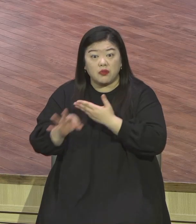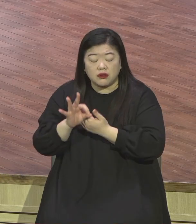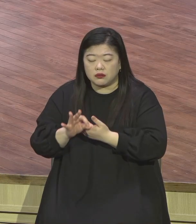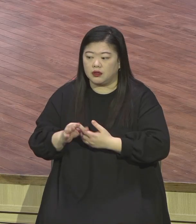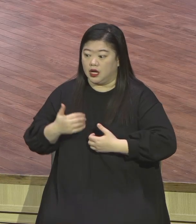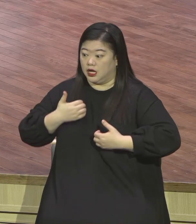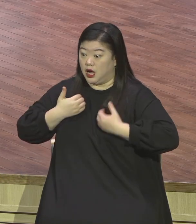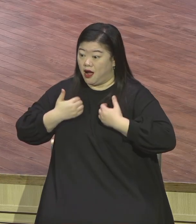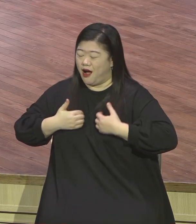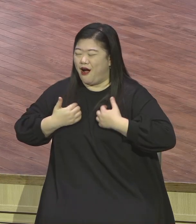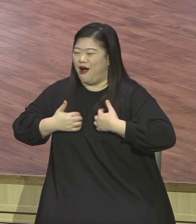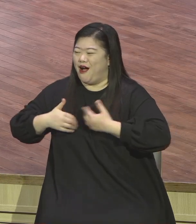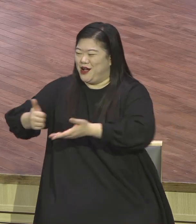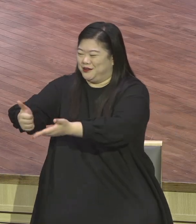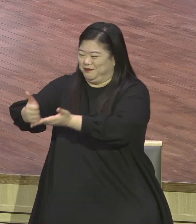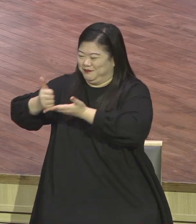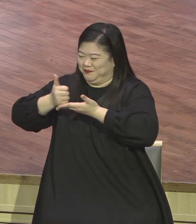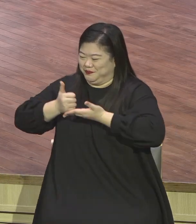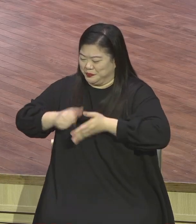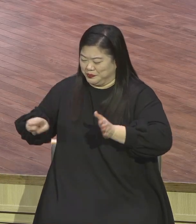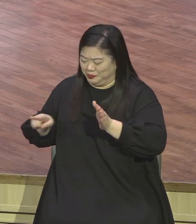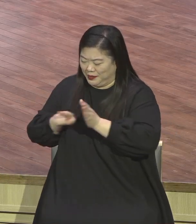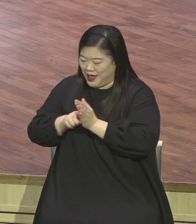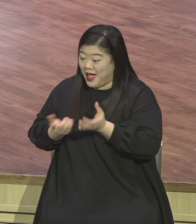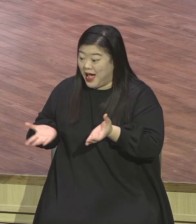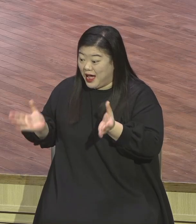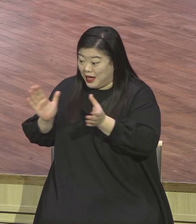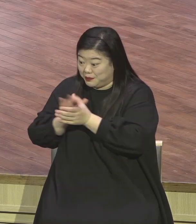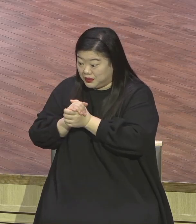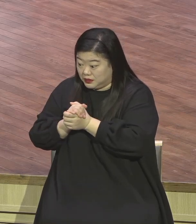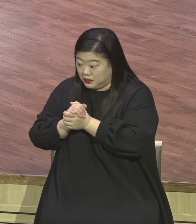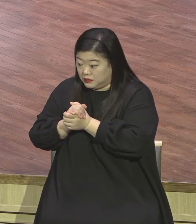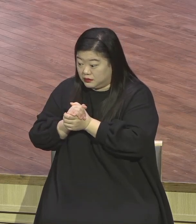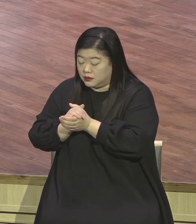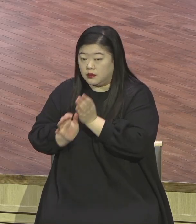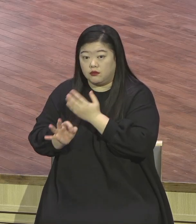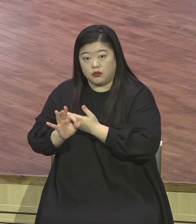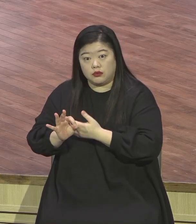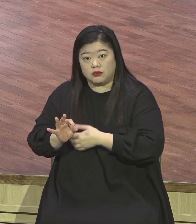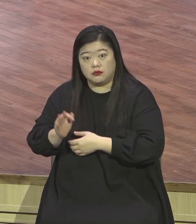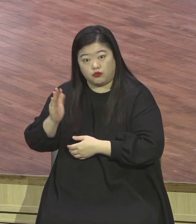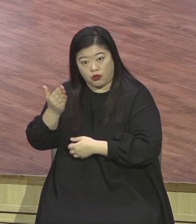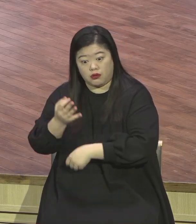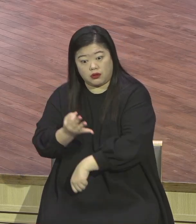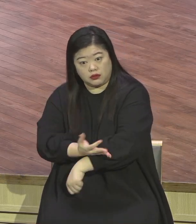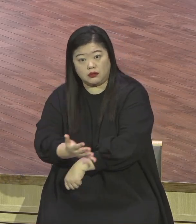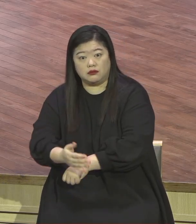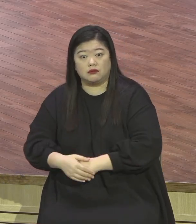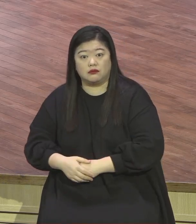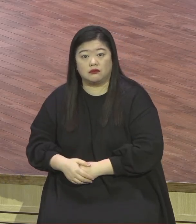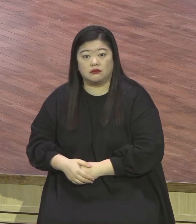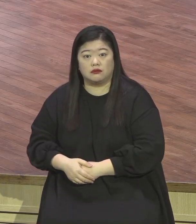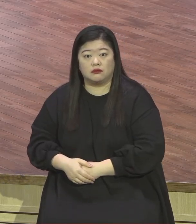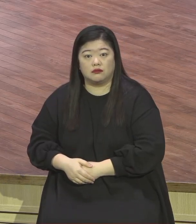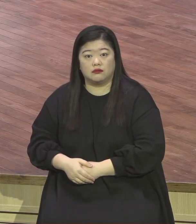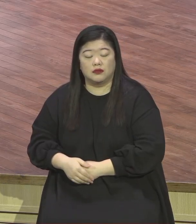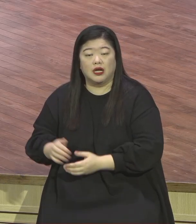영접만 하면 찾아오셨으니까 주예수 대문 밖에 기다려 섰으니까 문만 열어주면 돼 문만